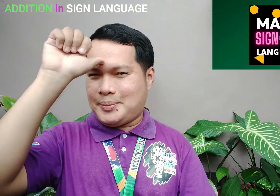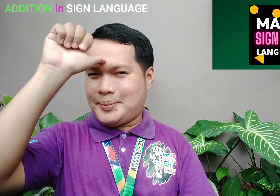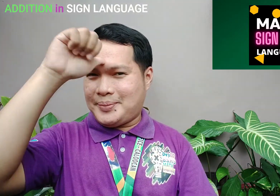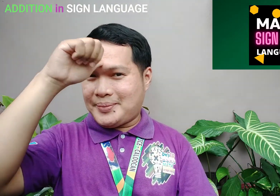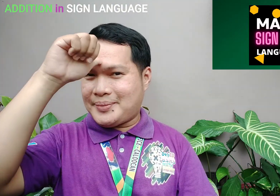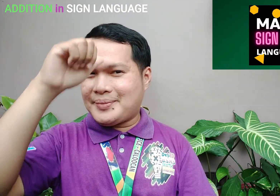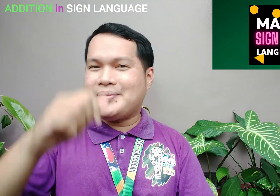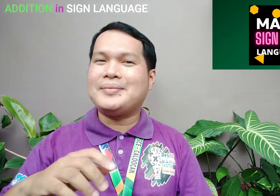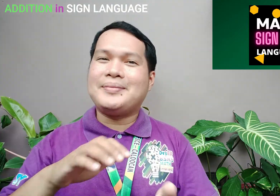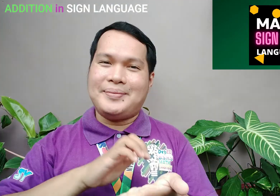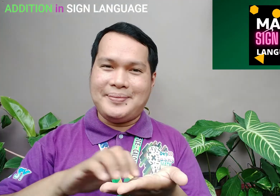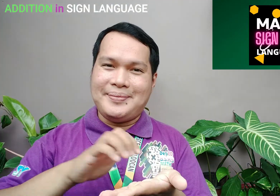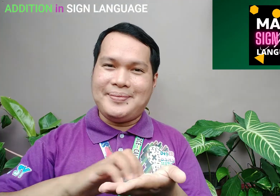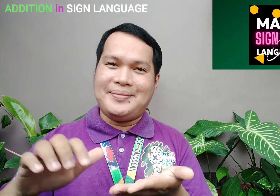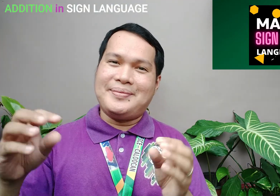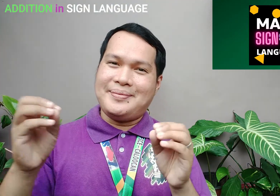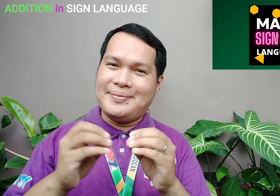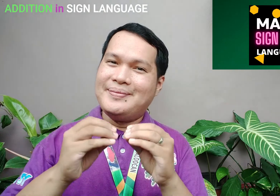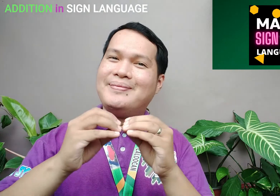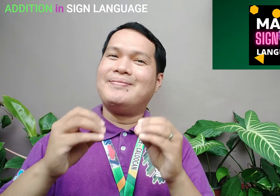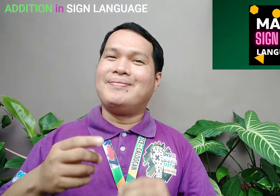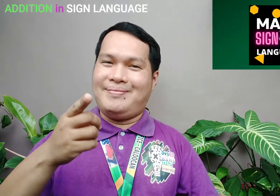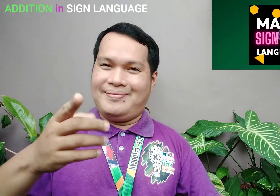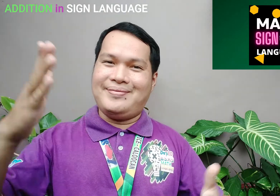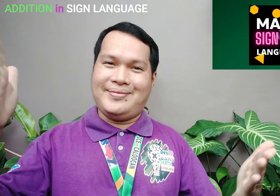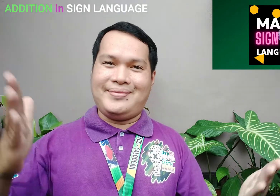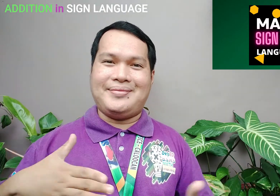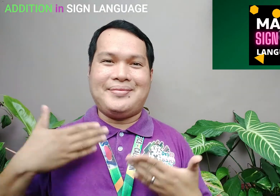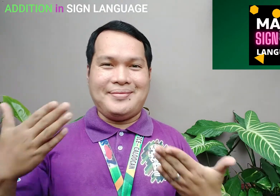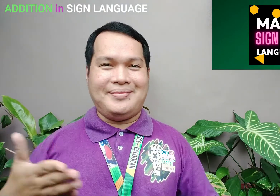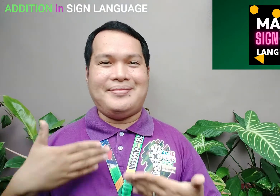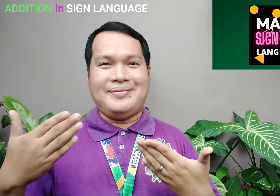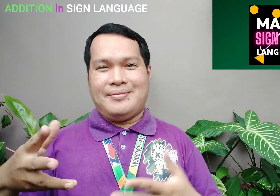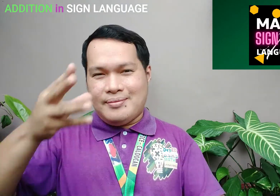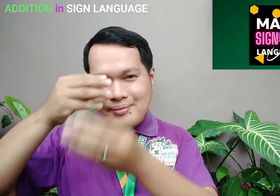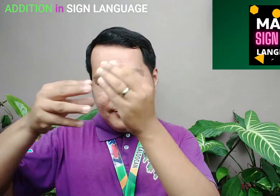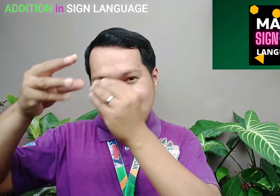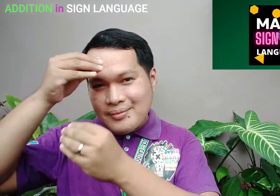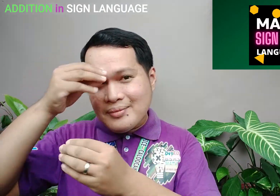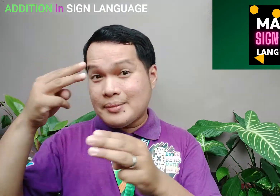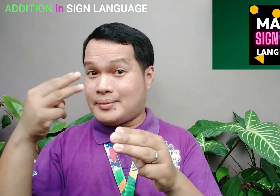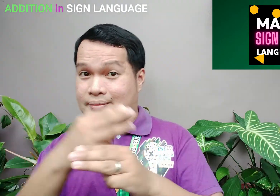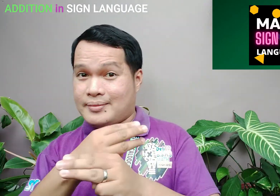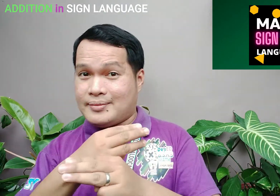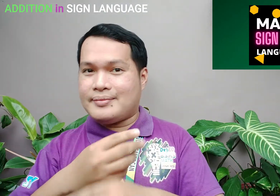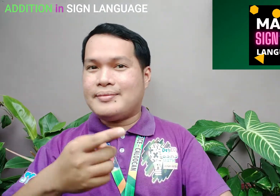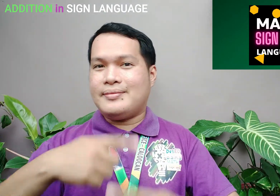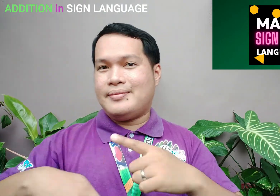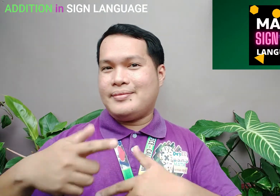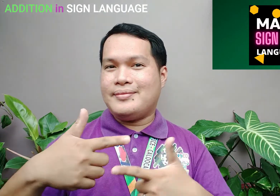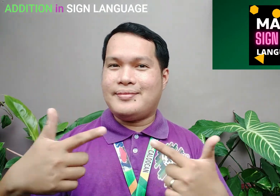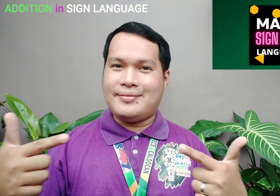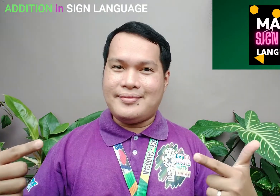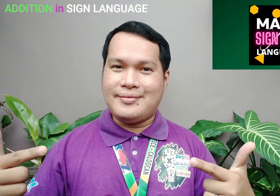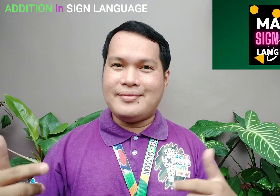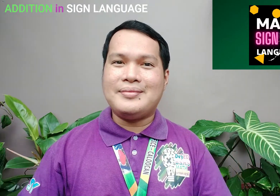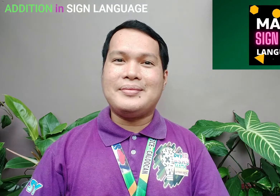Tandaan Magsanay ng maigi Upang ikaw ay maging masaya At natututo ng math sign